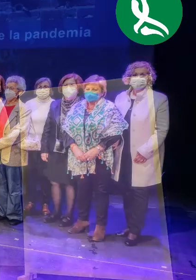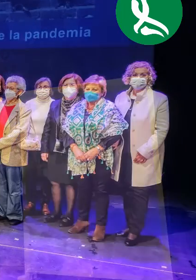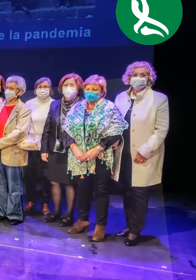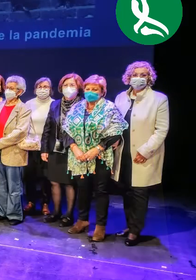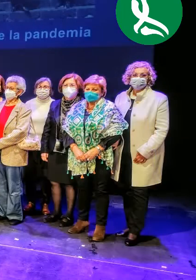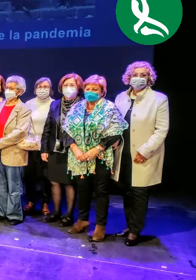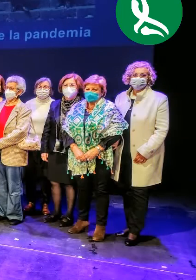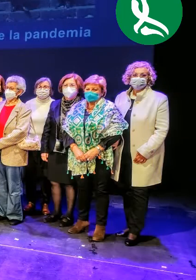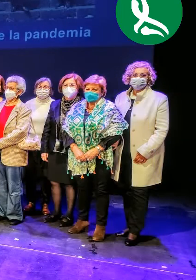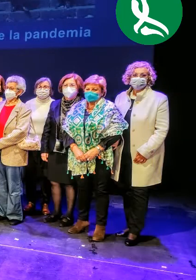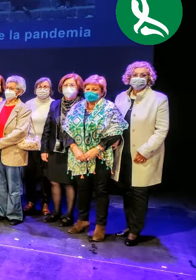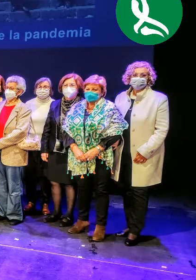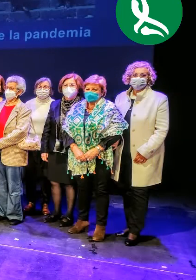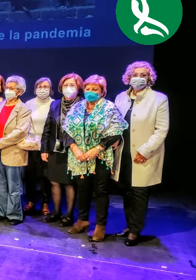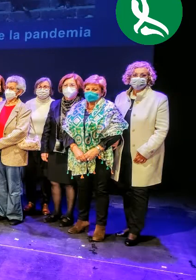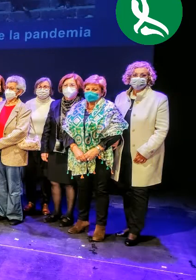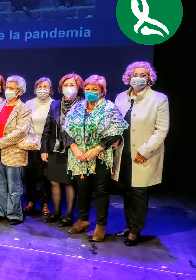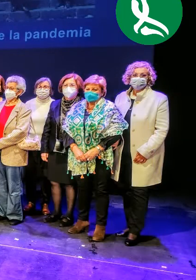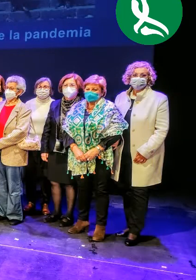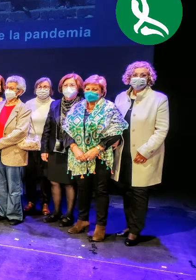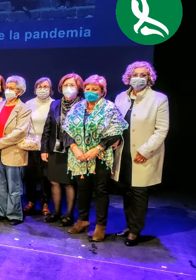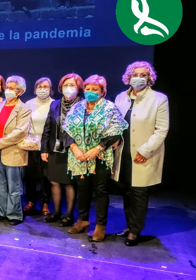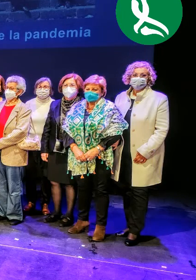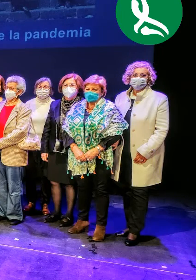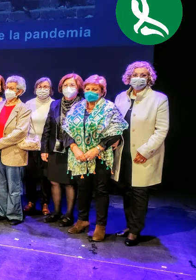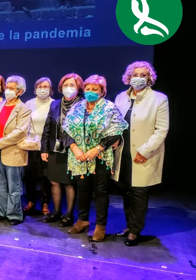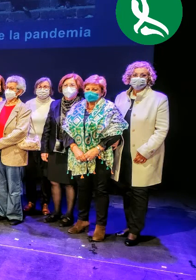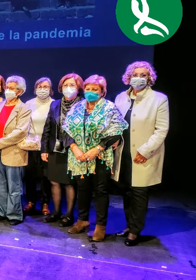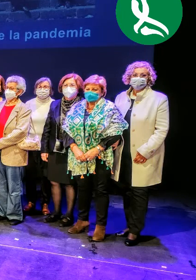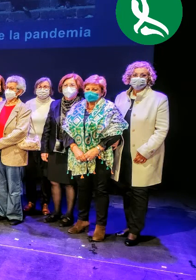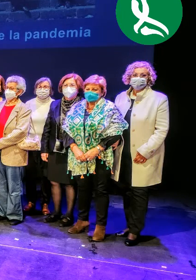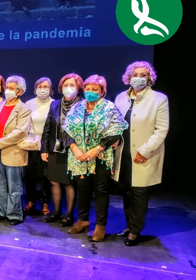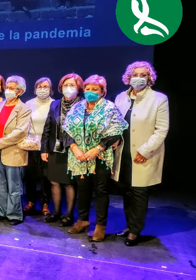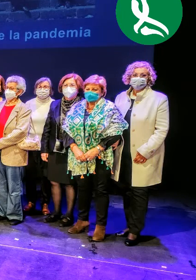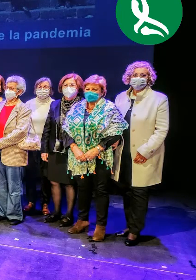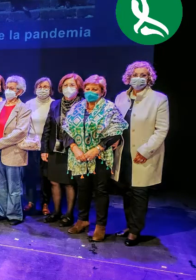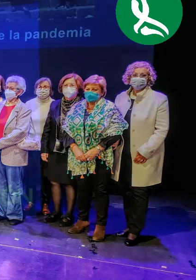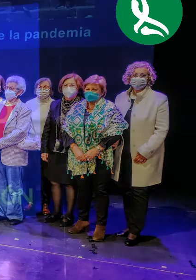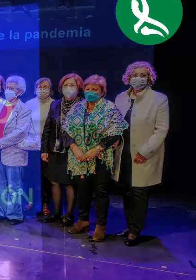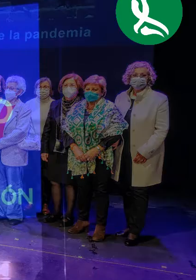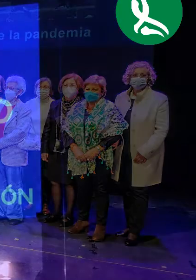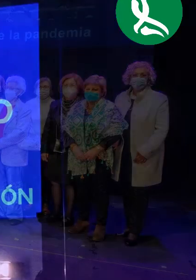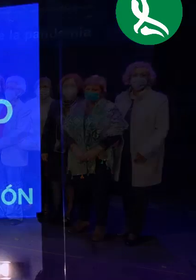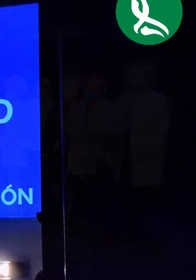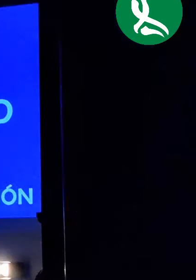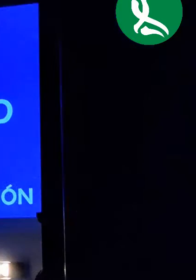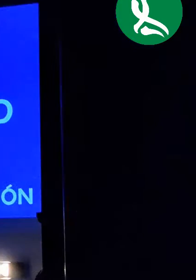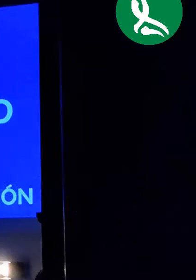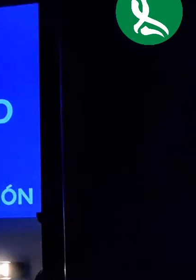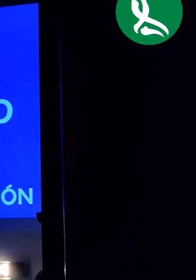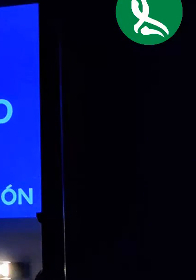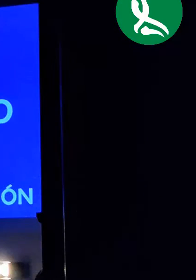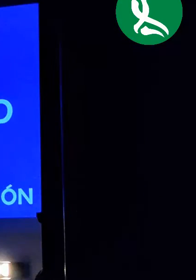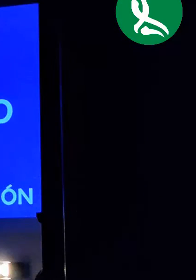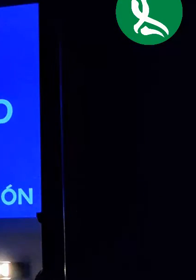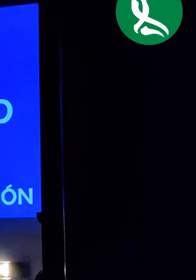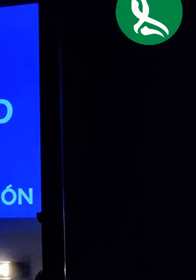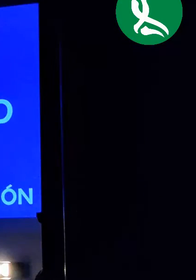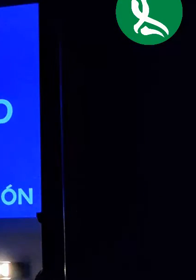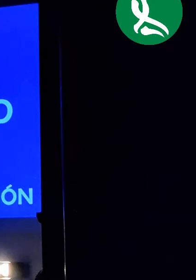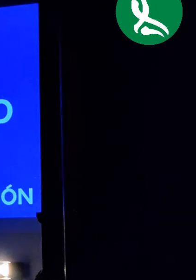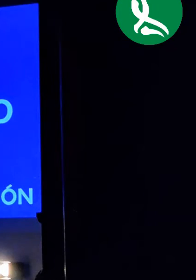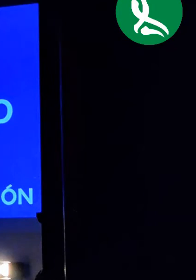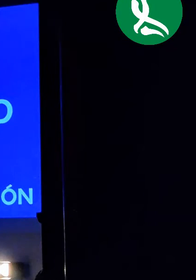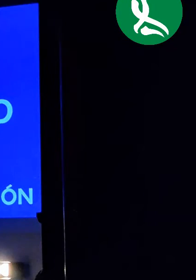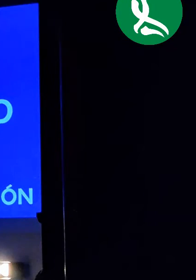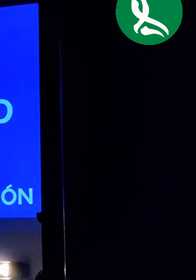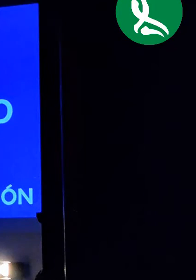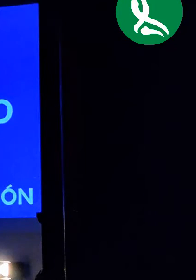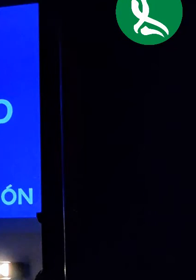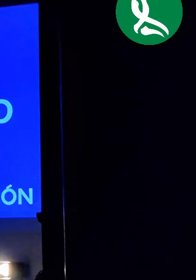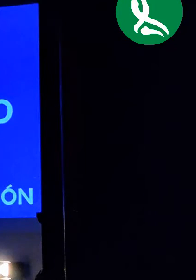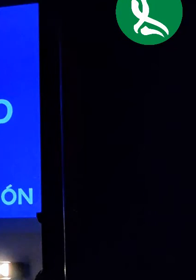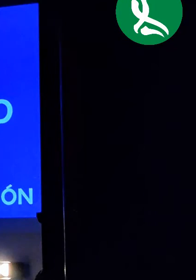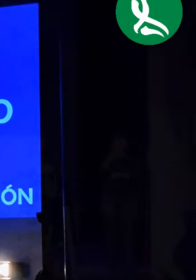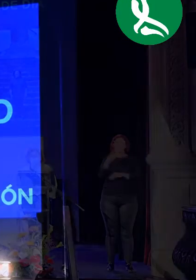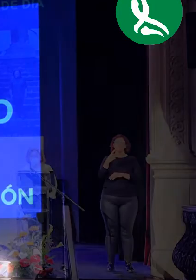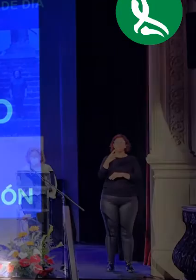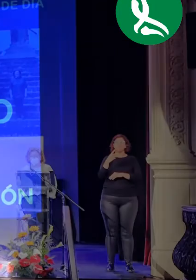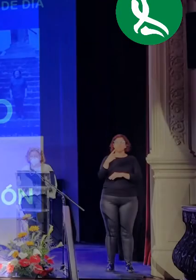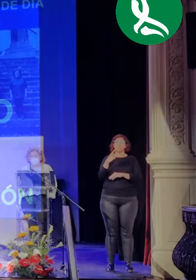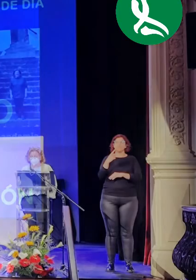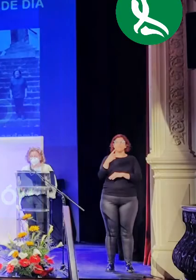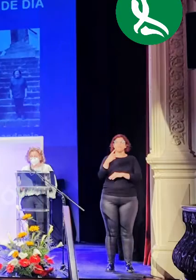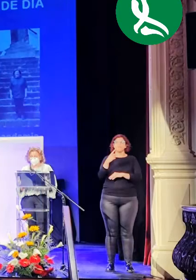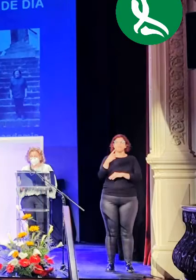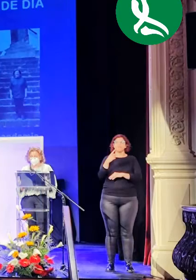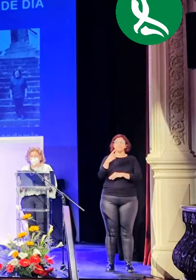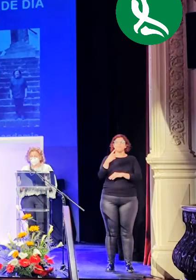me regaló en diciembre de 2019 con motivo del Internacional de Voluntariado. Creo que cobra sentido si cabe hoy más que nunca.